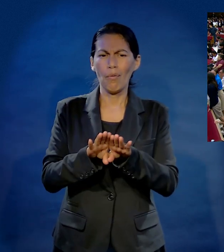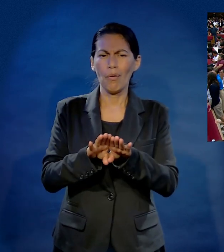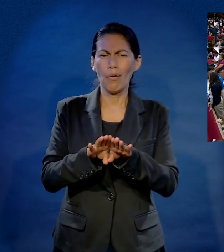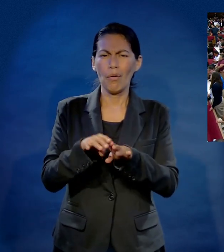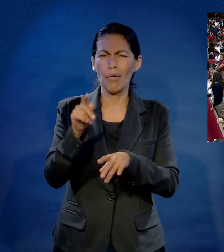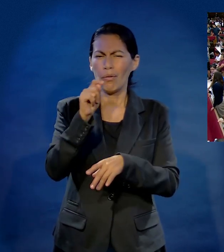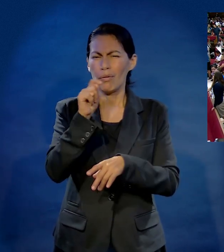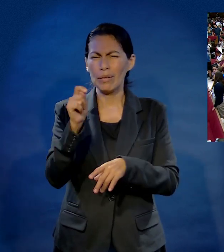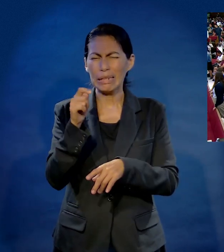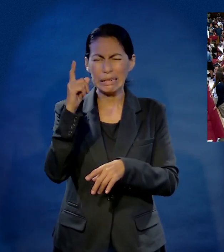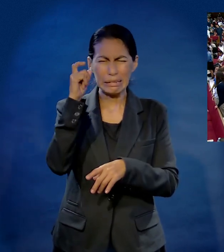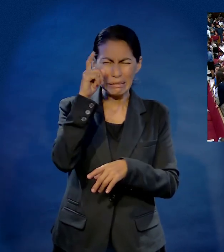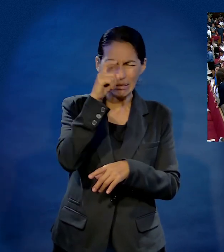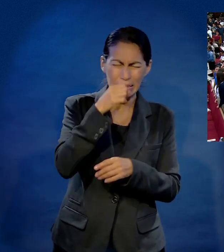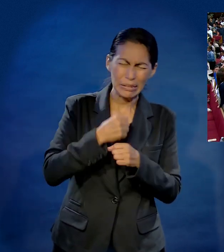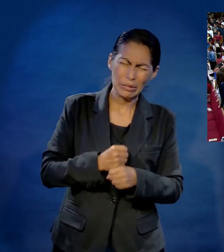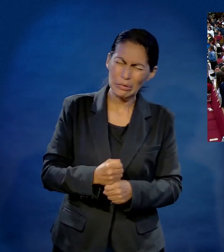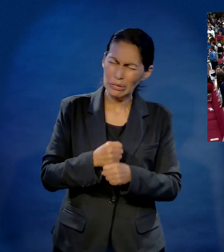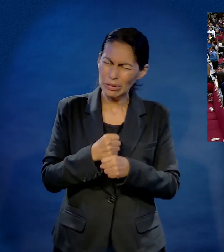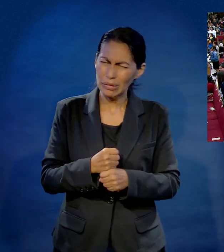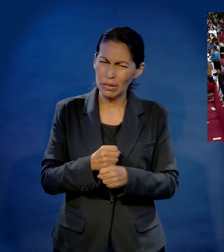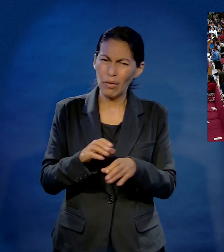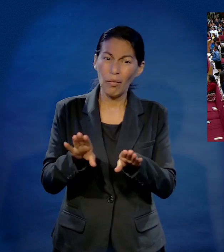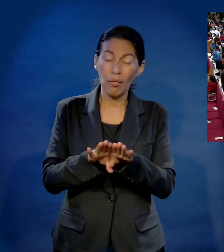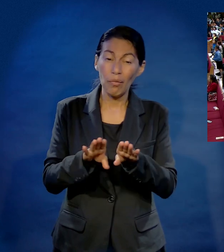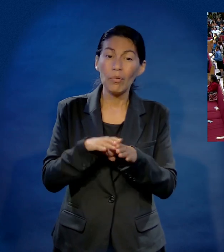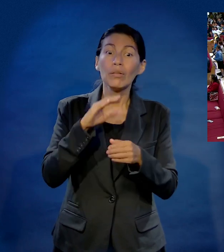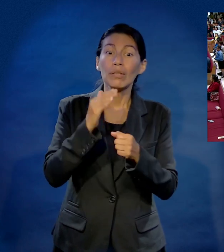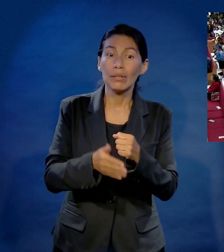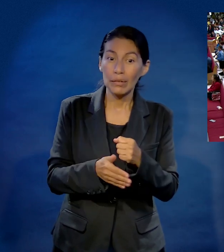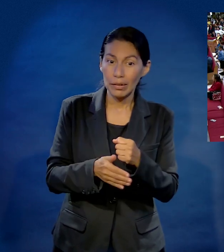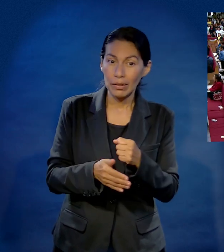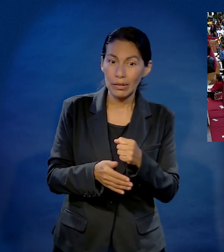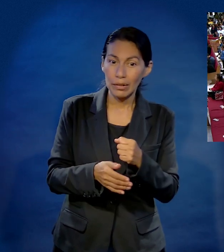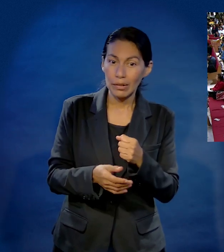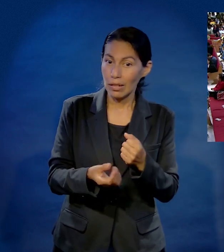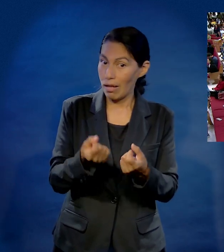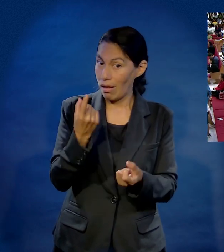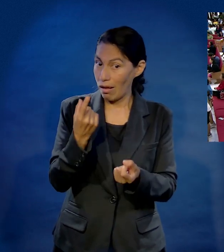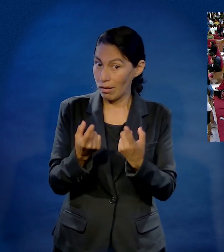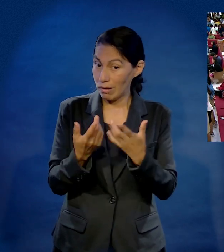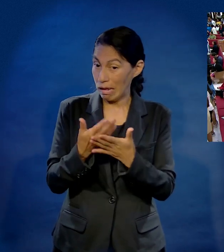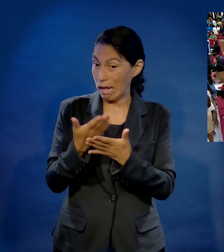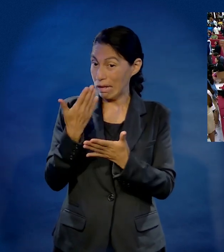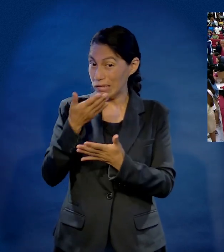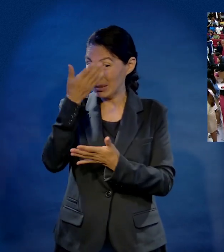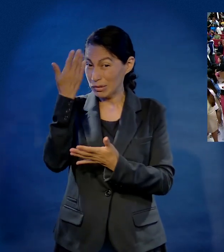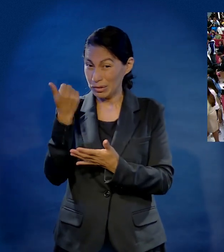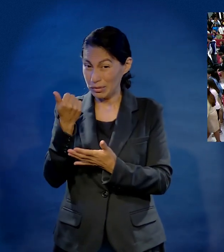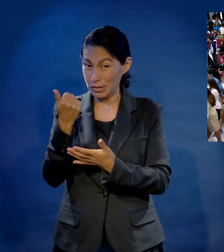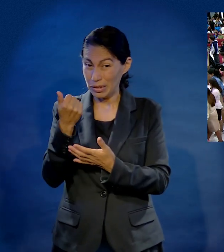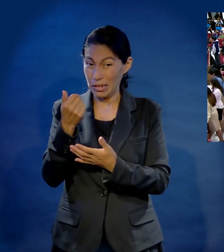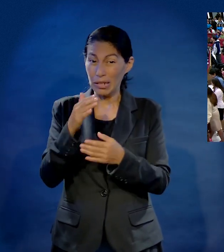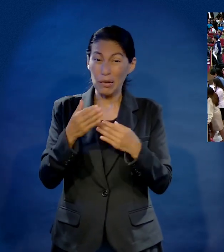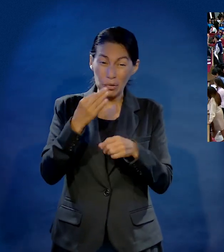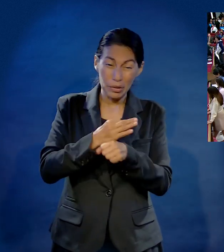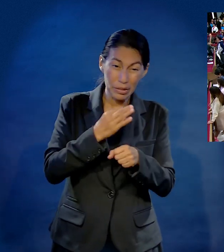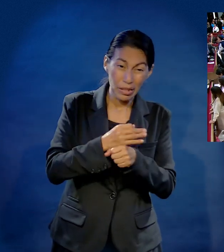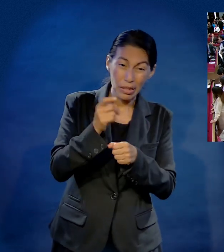mirar cómo terminar un noviazgo tormentoso. Si es que alguien no escuchó esto antes y ya comenzó una